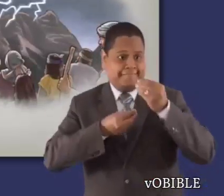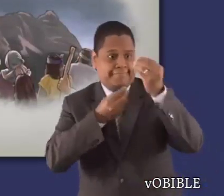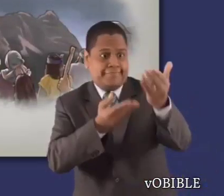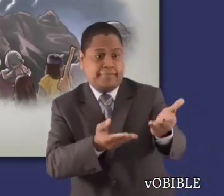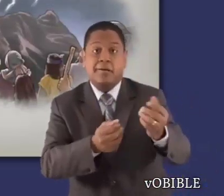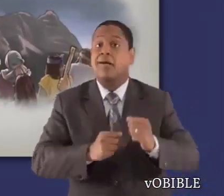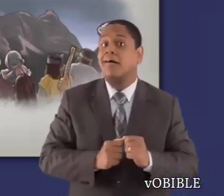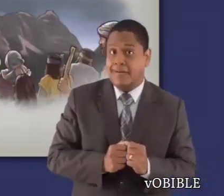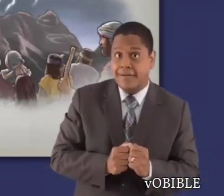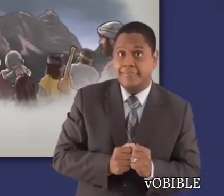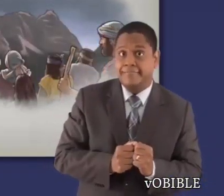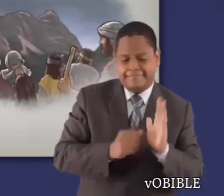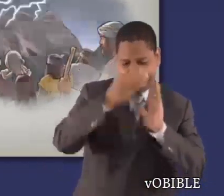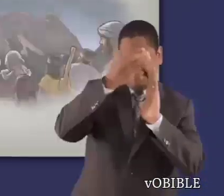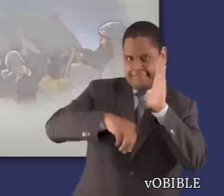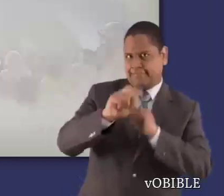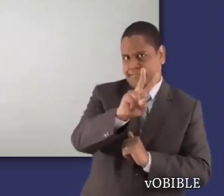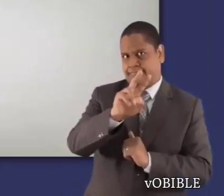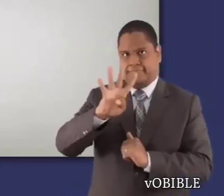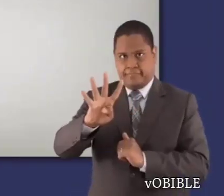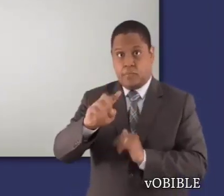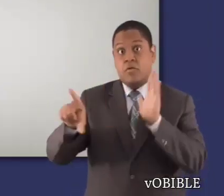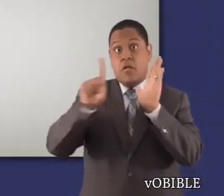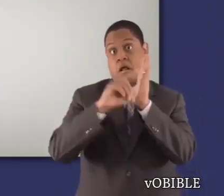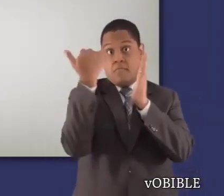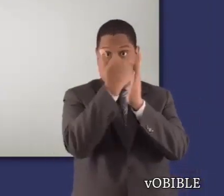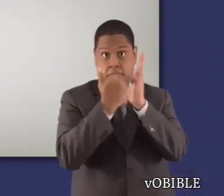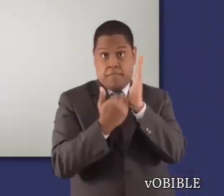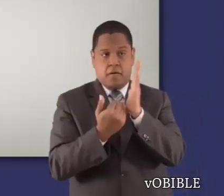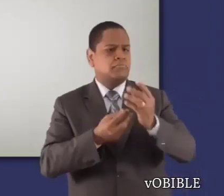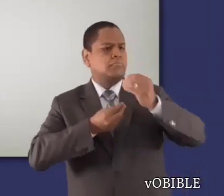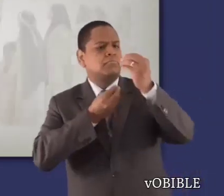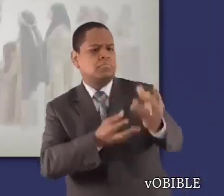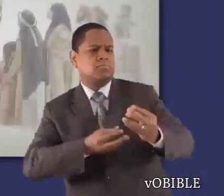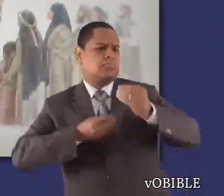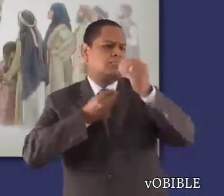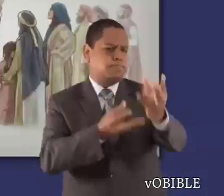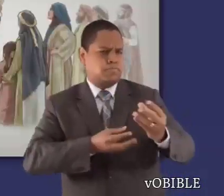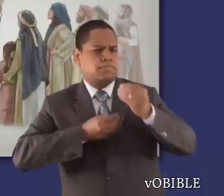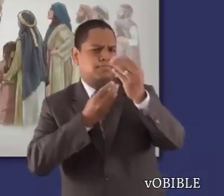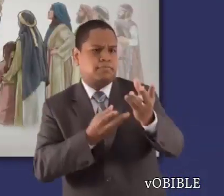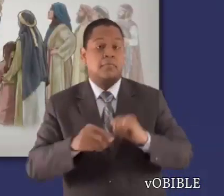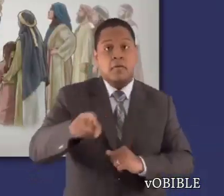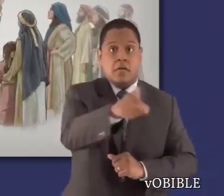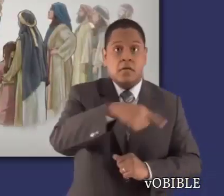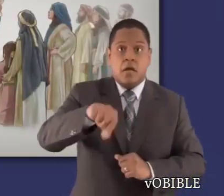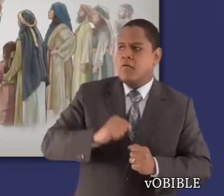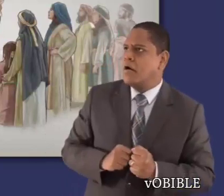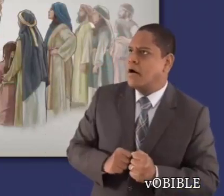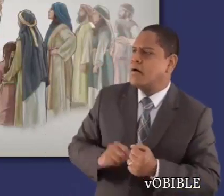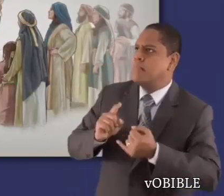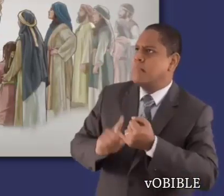mientras Dios da los diez mandamientos. En el capítulo 24, Moisés lee el libro del pacto al